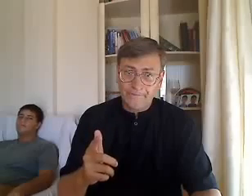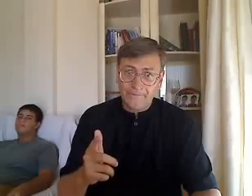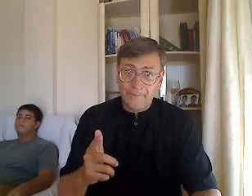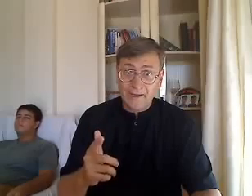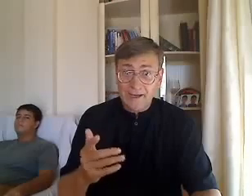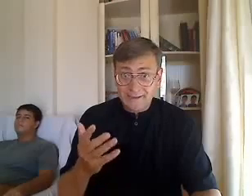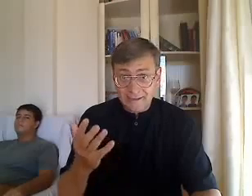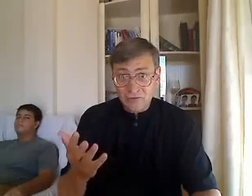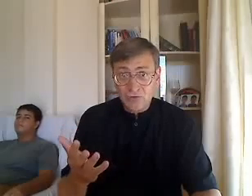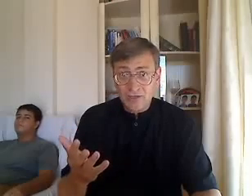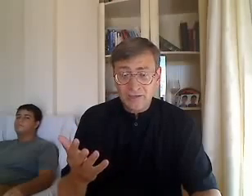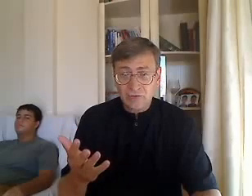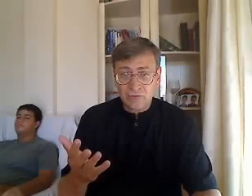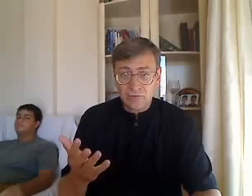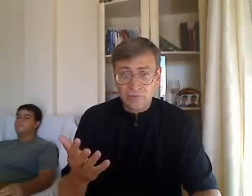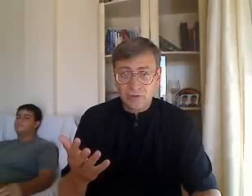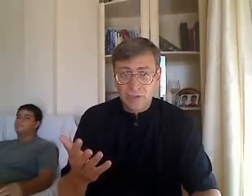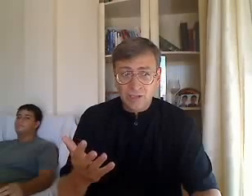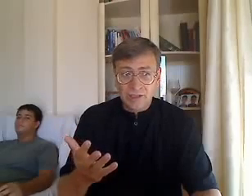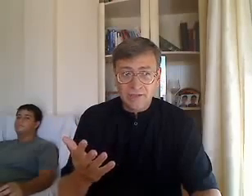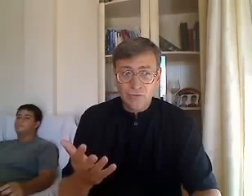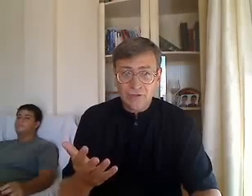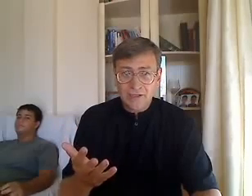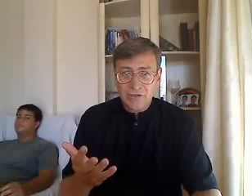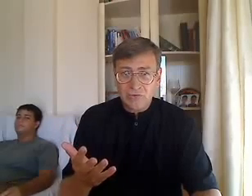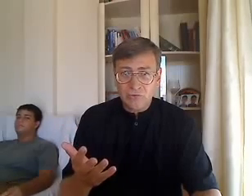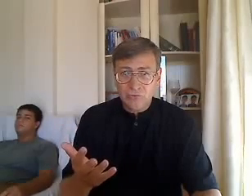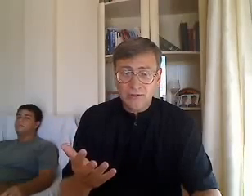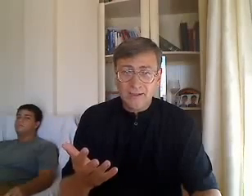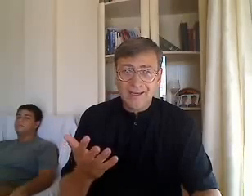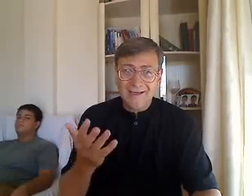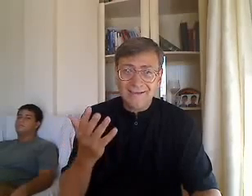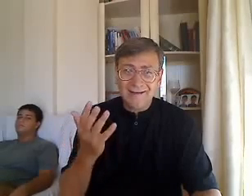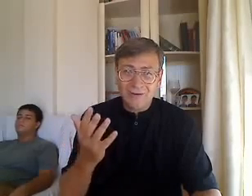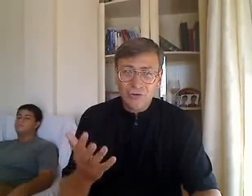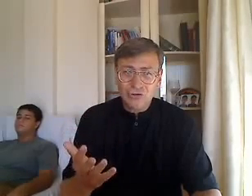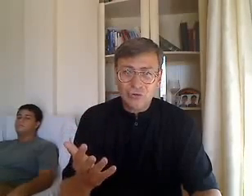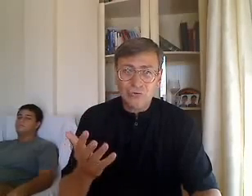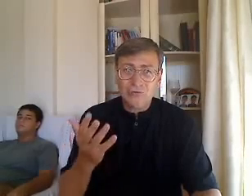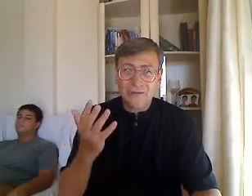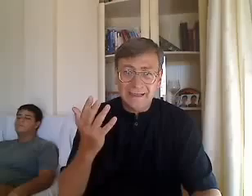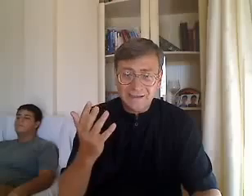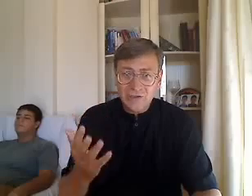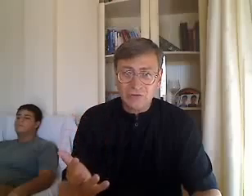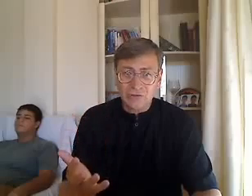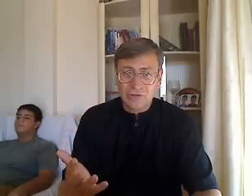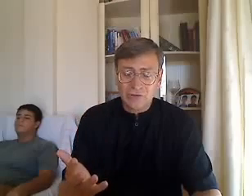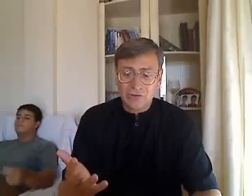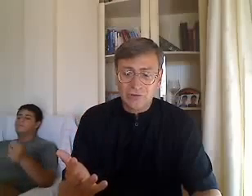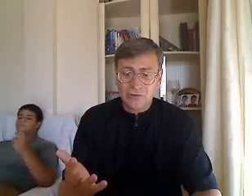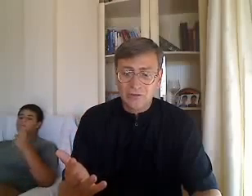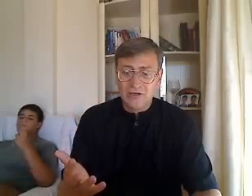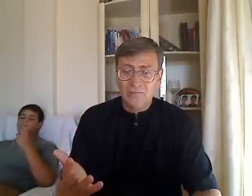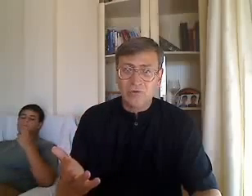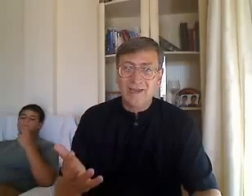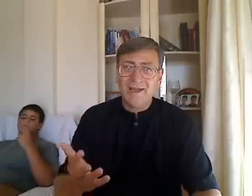es Jesucristo. Jesucristo es el rostro de Dios, porque